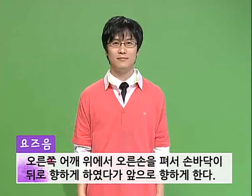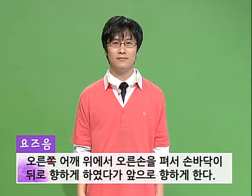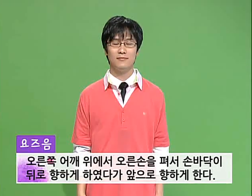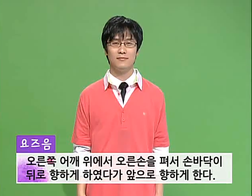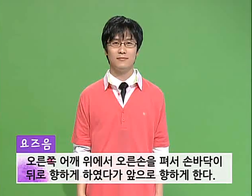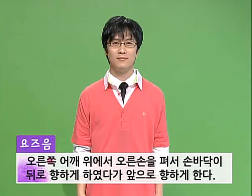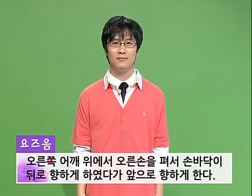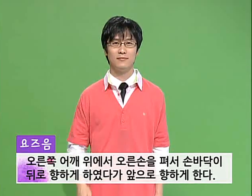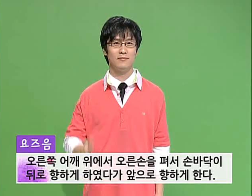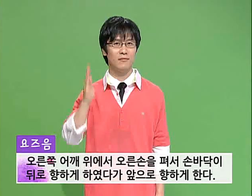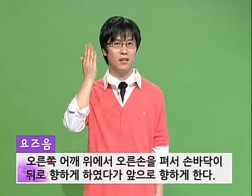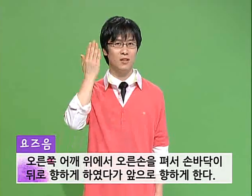요즘